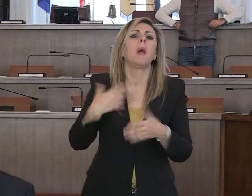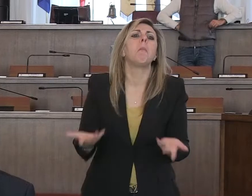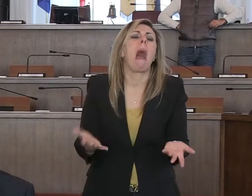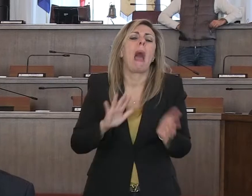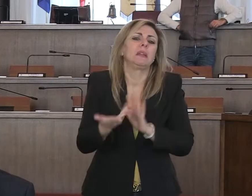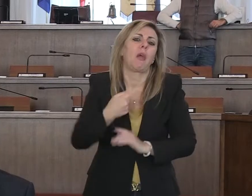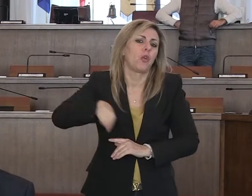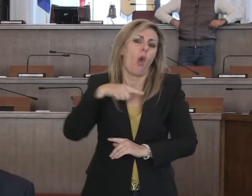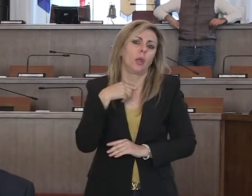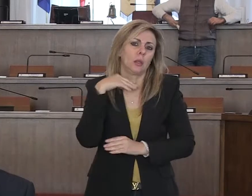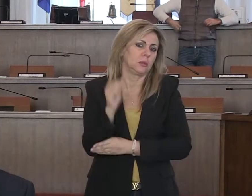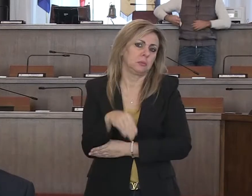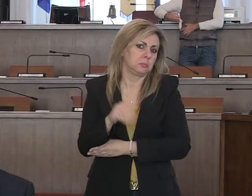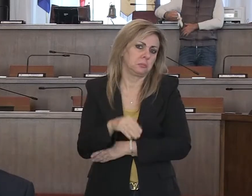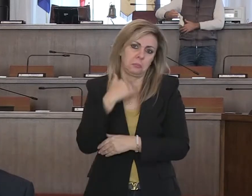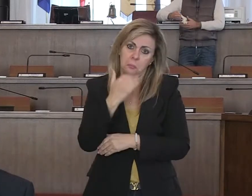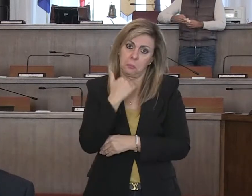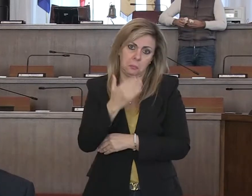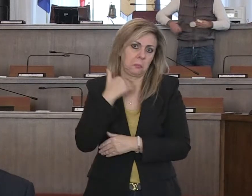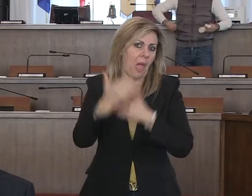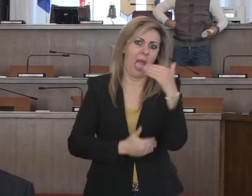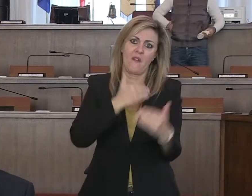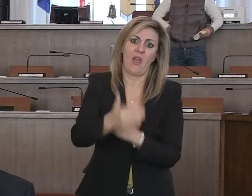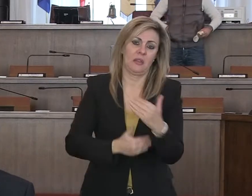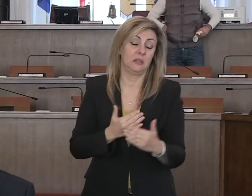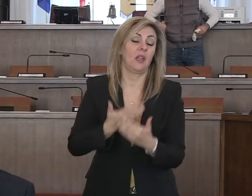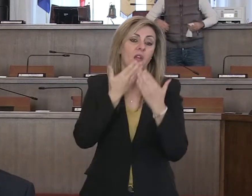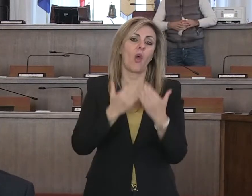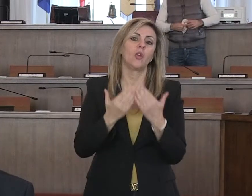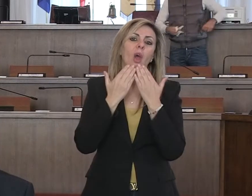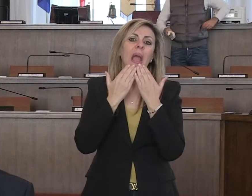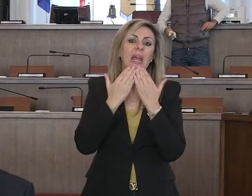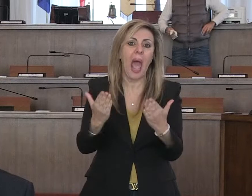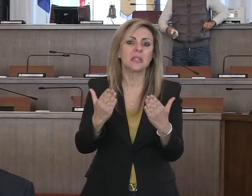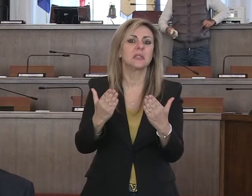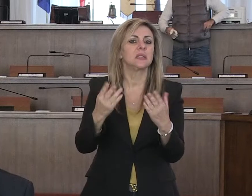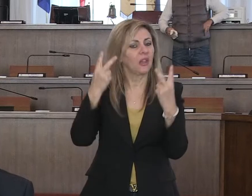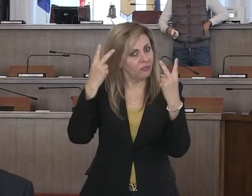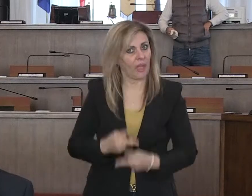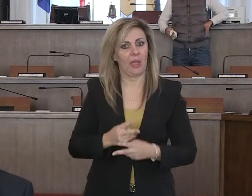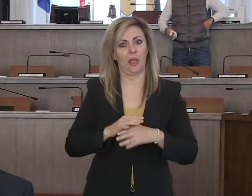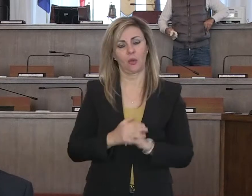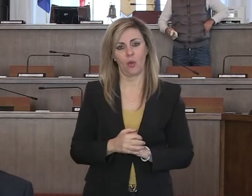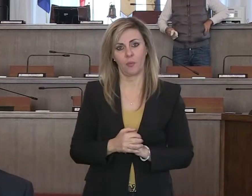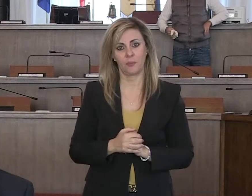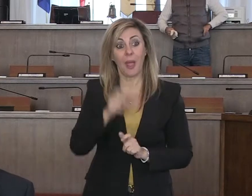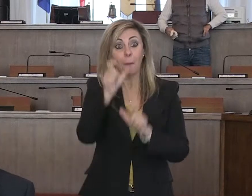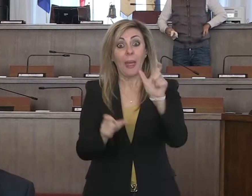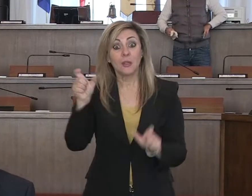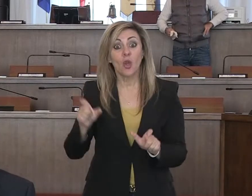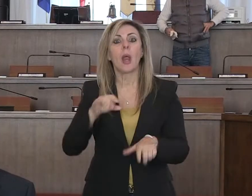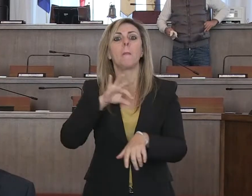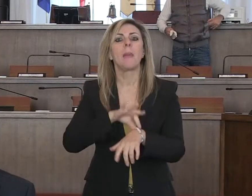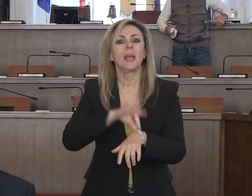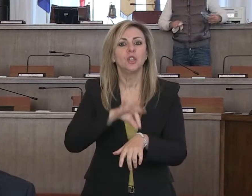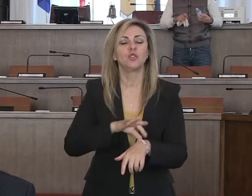fertile. Vorrei però dire e ringraziare profondamente personale medico,